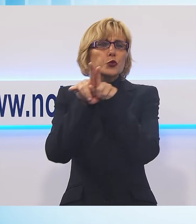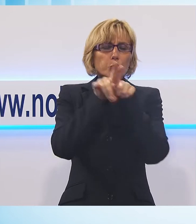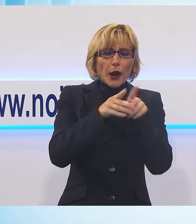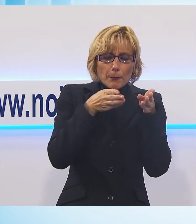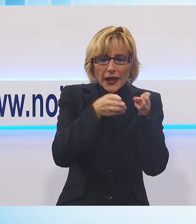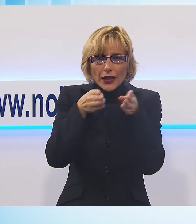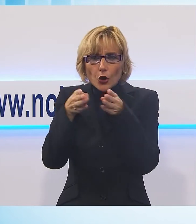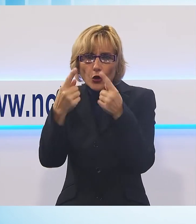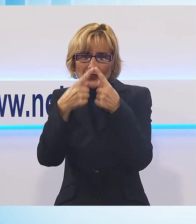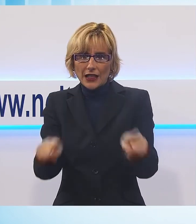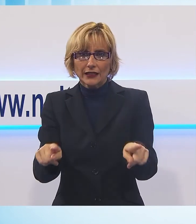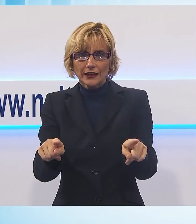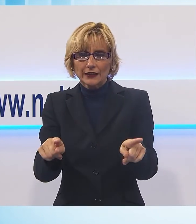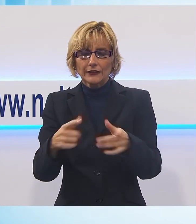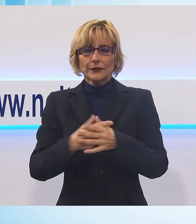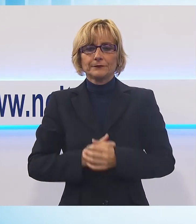alternativi